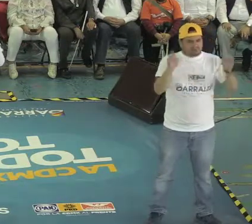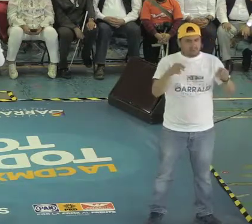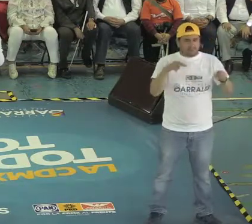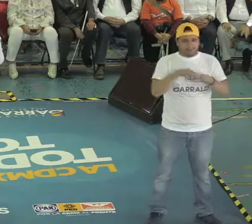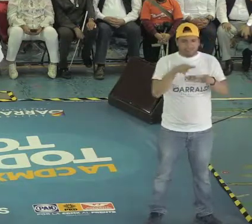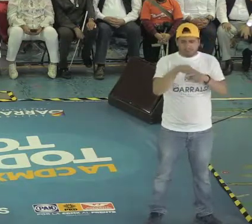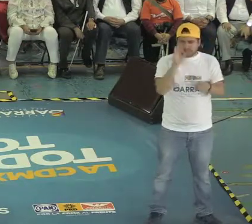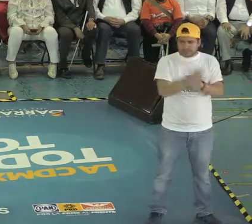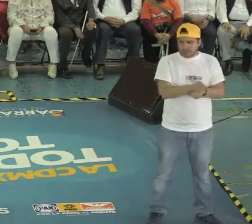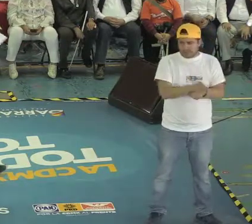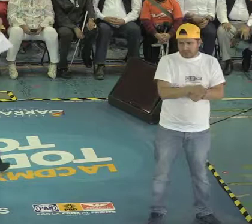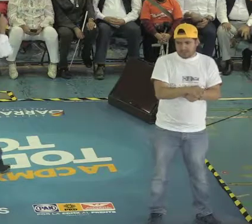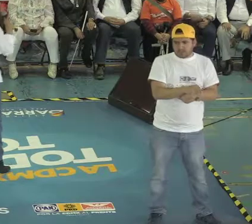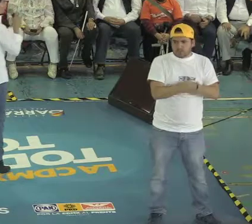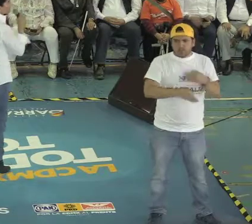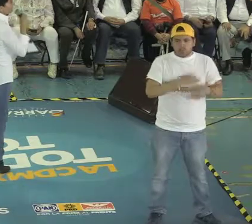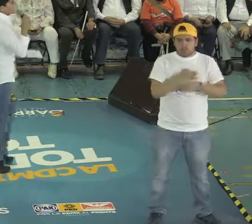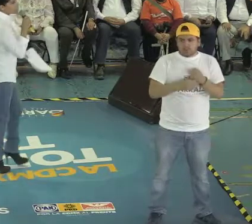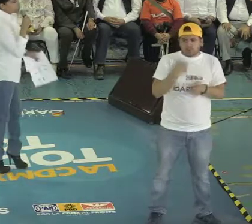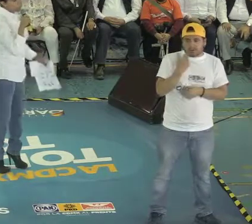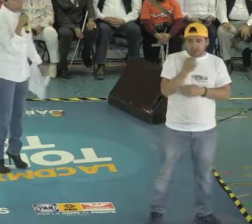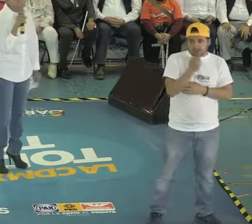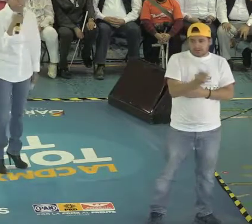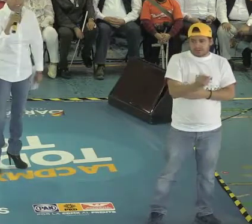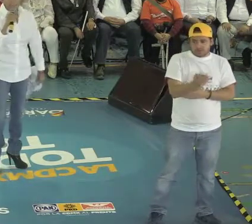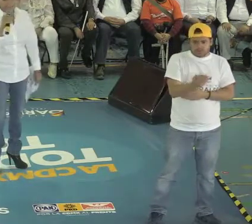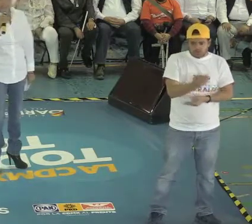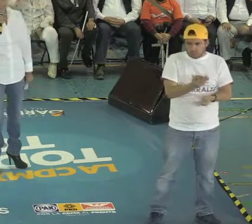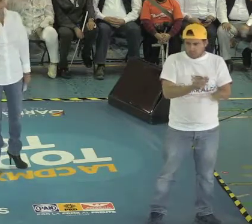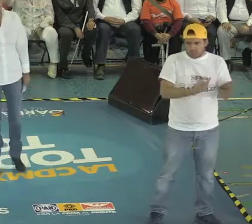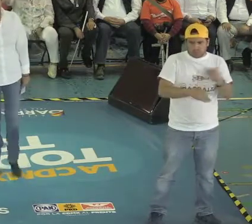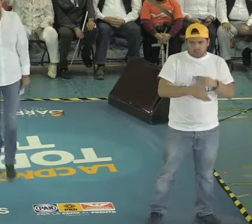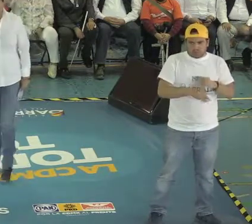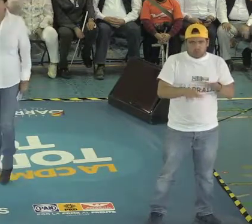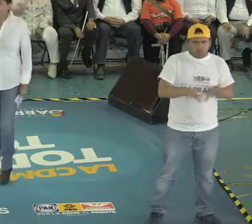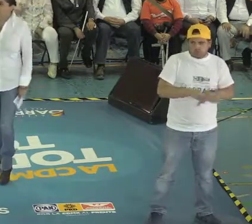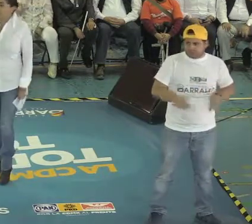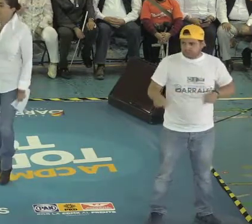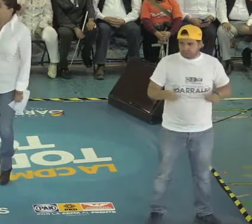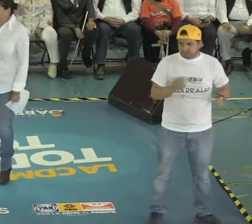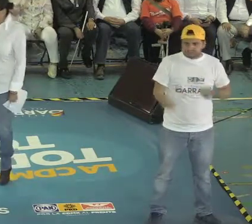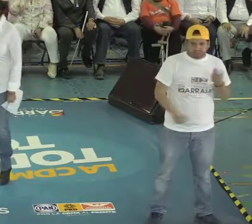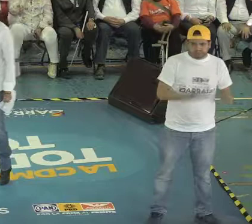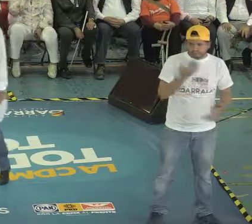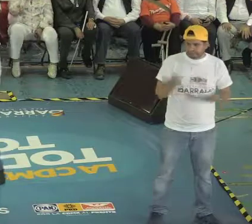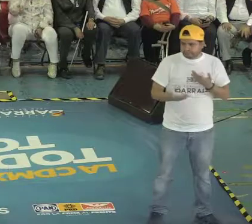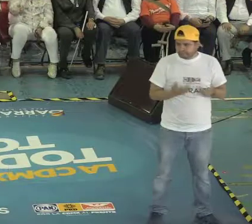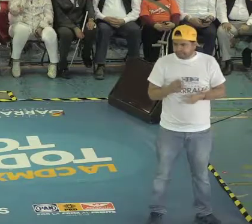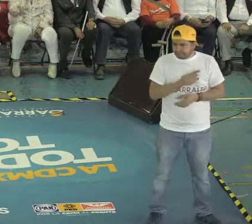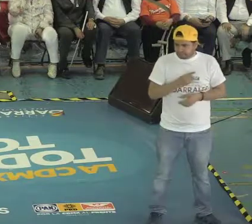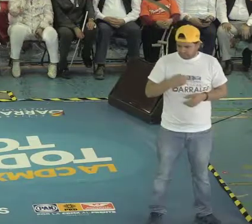en esa parte yo les quiero decir que todas y todos ustedes deben de estar incluidos. Y por eso